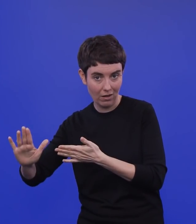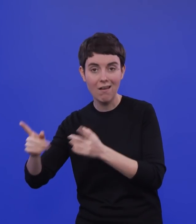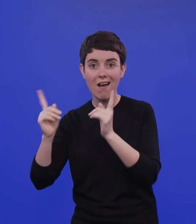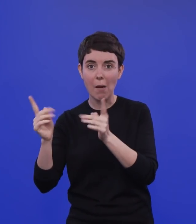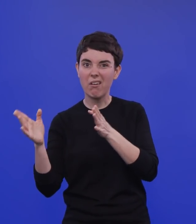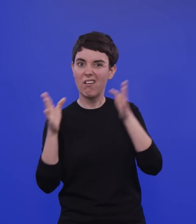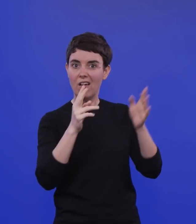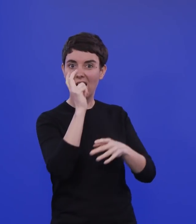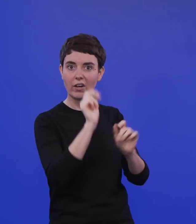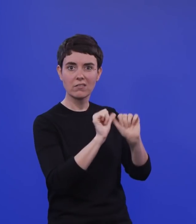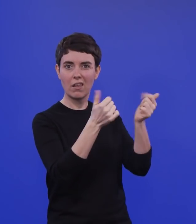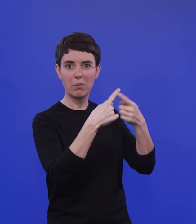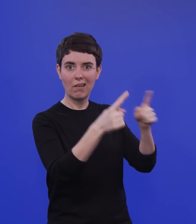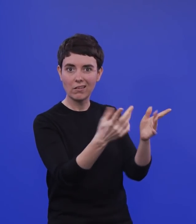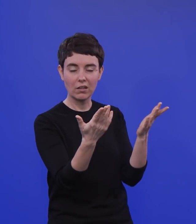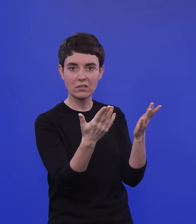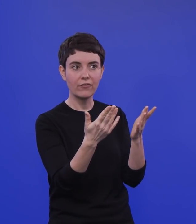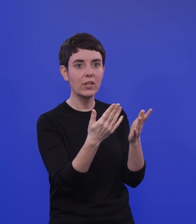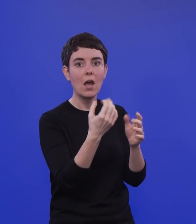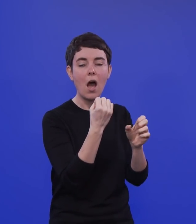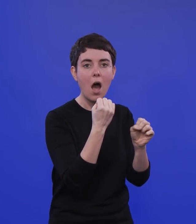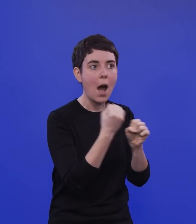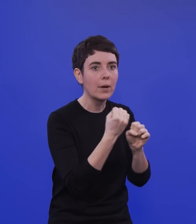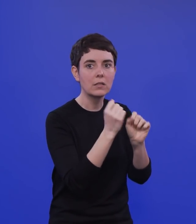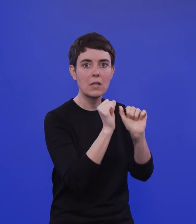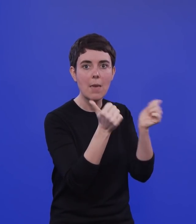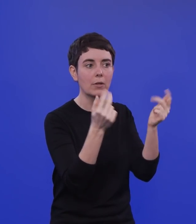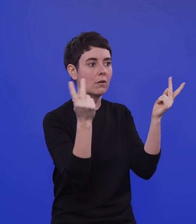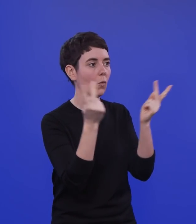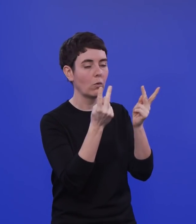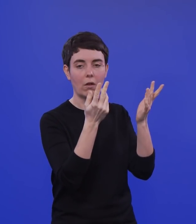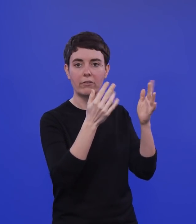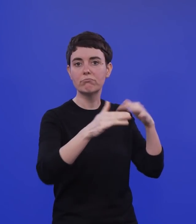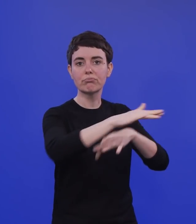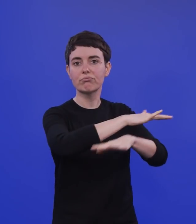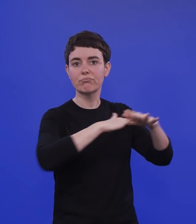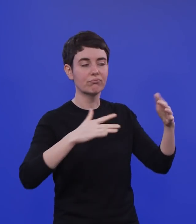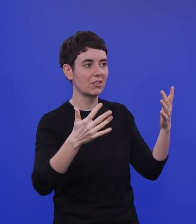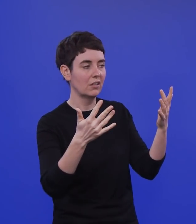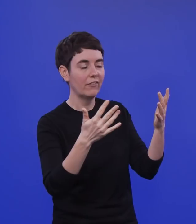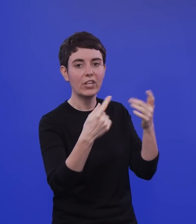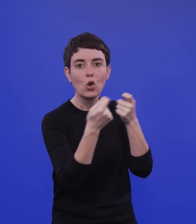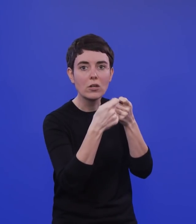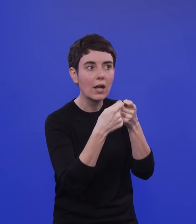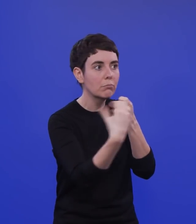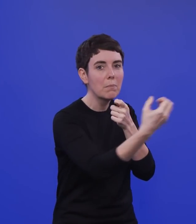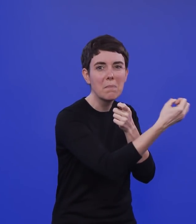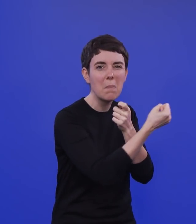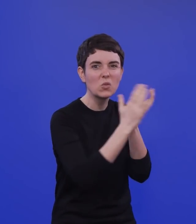so weiter, vielleicht eben nicht so gibt. Daher ja auch dieses politische Ringen, dass man einerseits absolut anerkennt, wie wichtig es